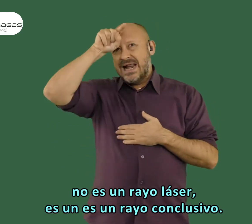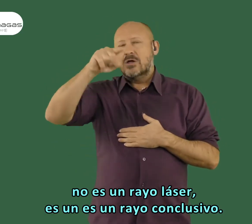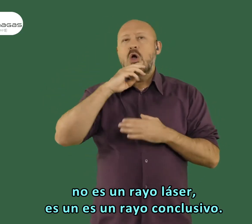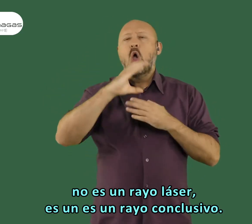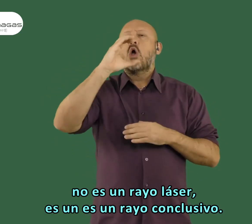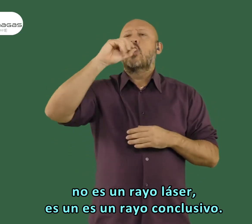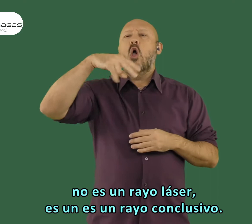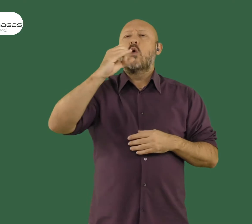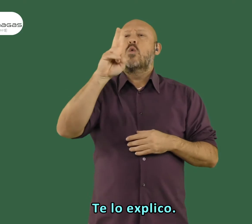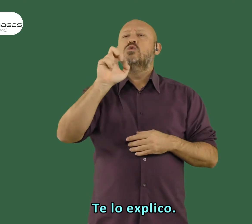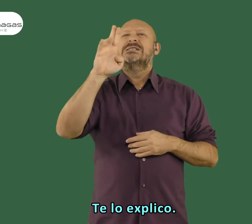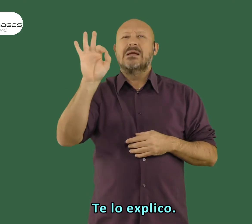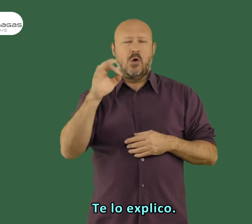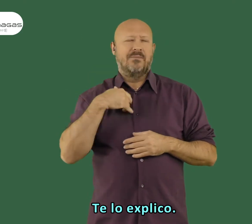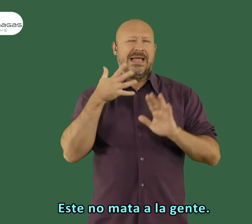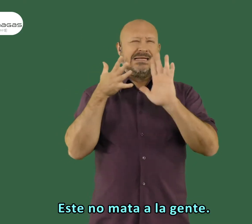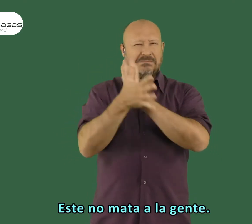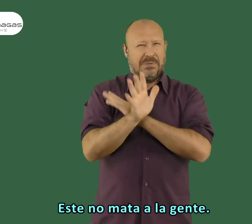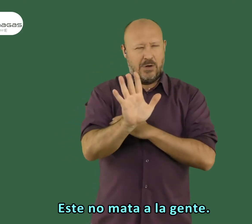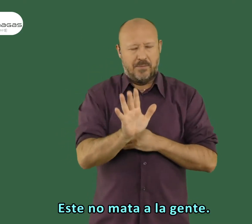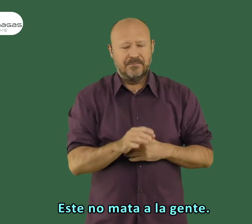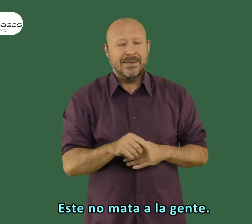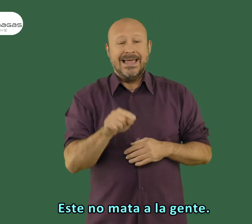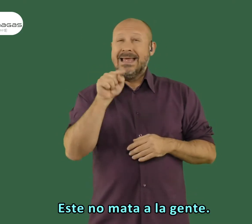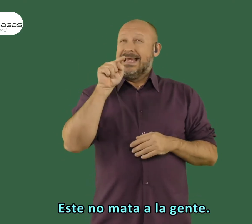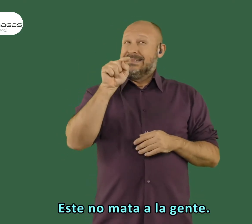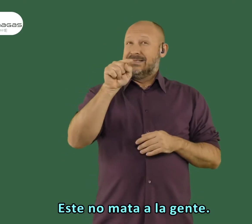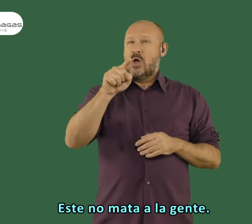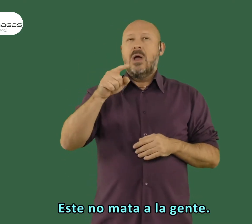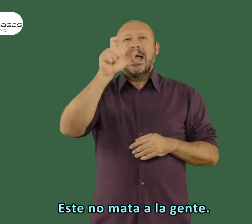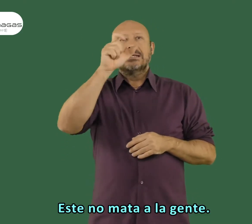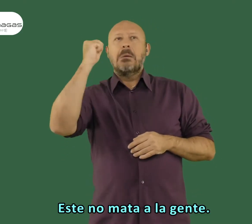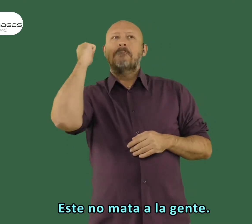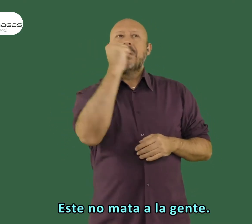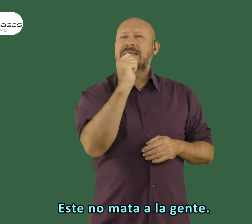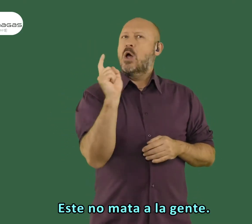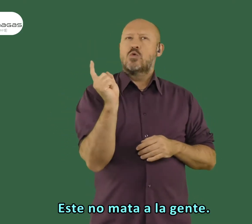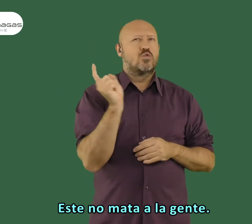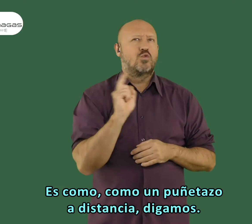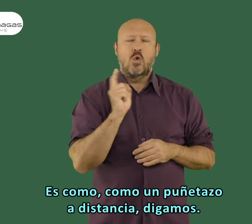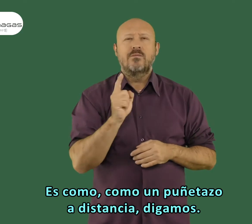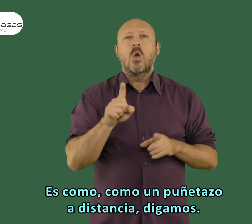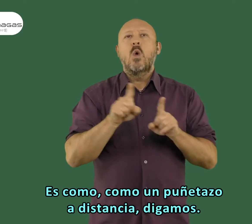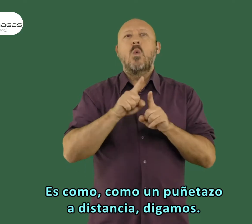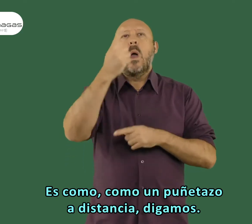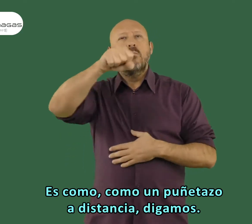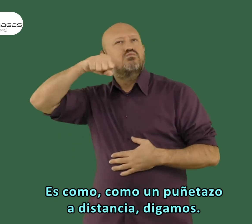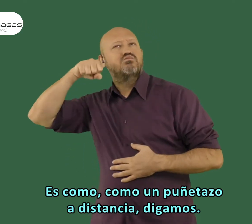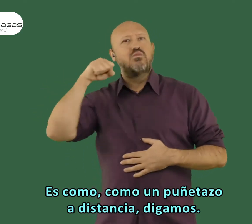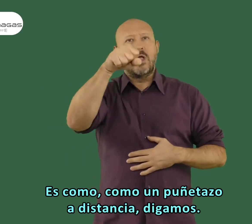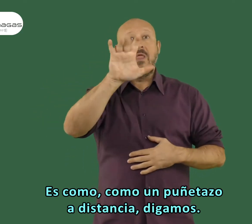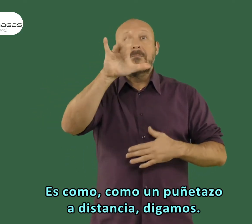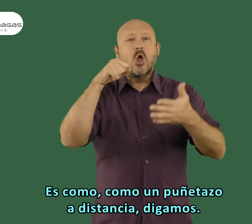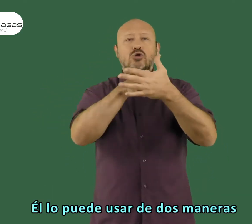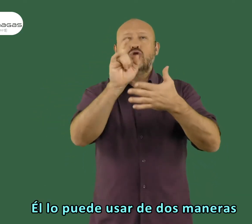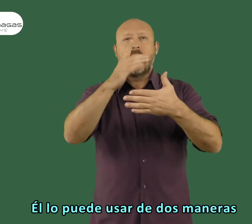es un rayo conclusivo. Te lo explico. Este no mata a la gente, es como un